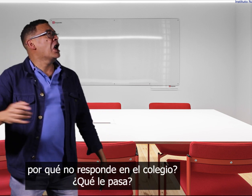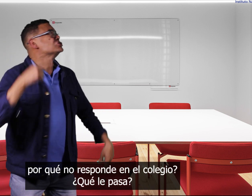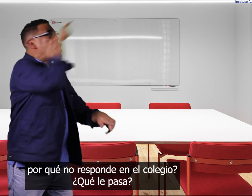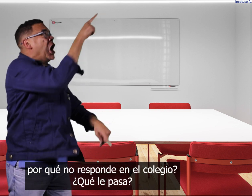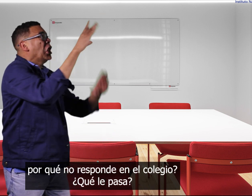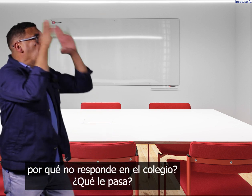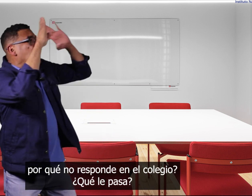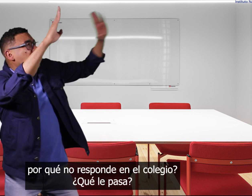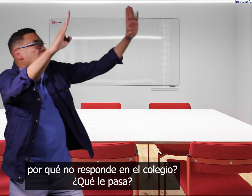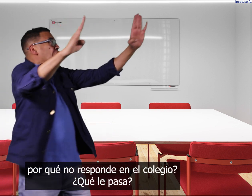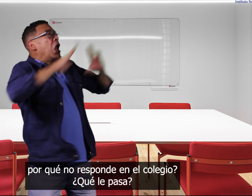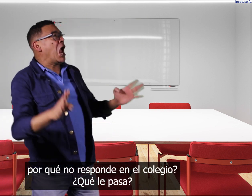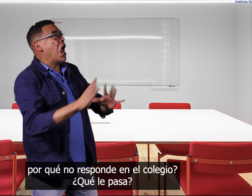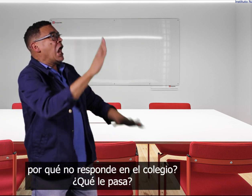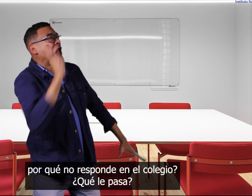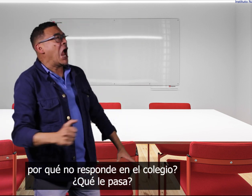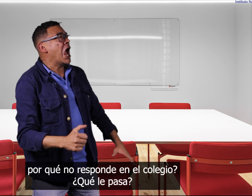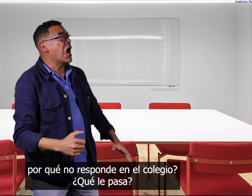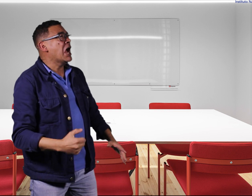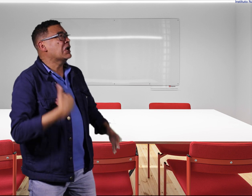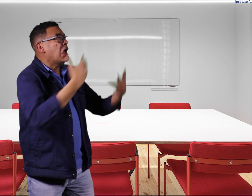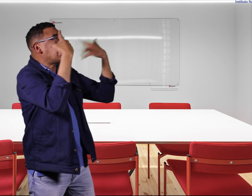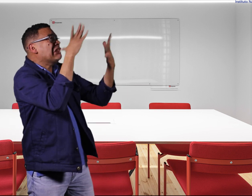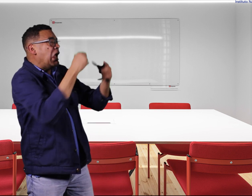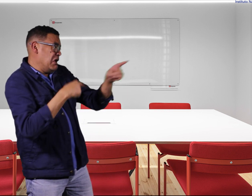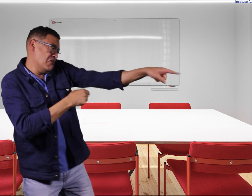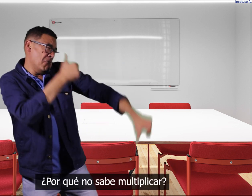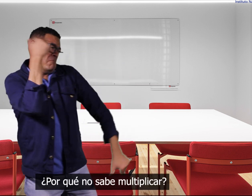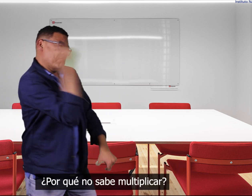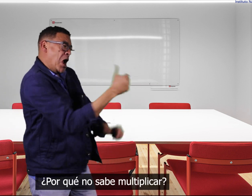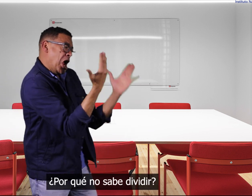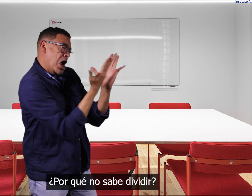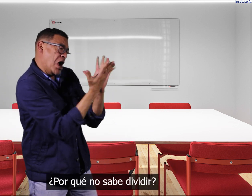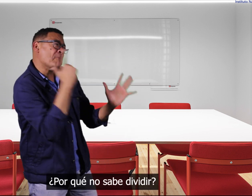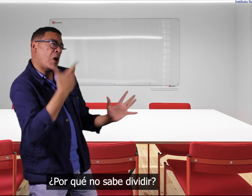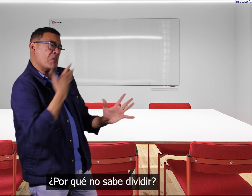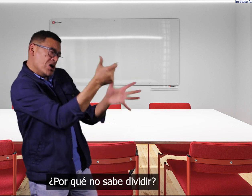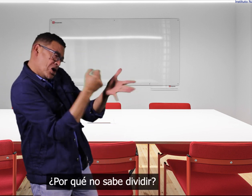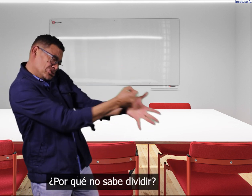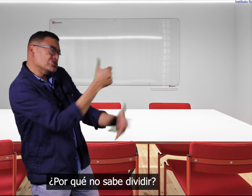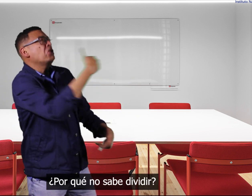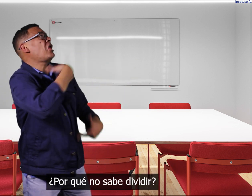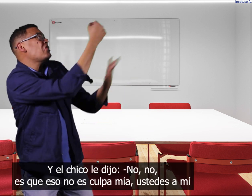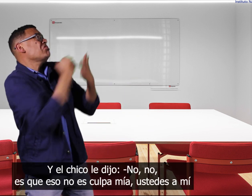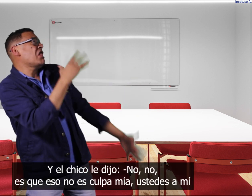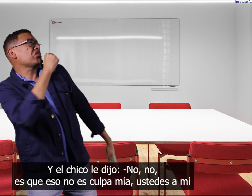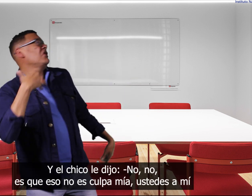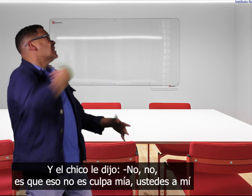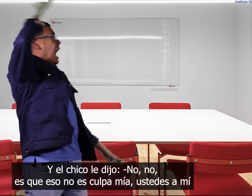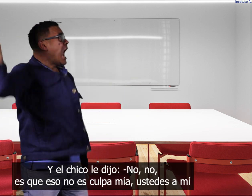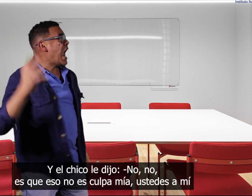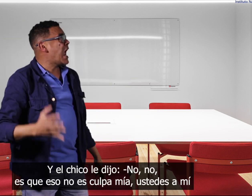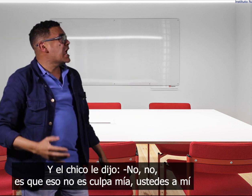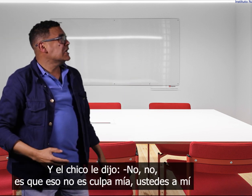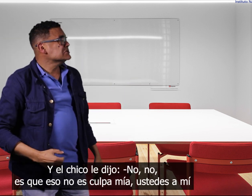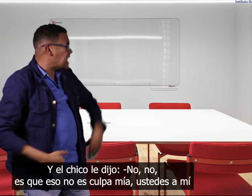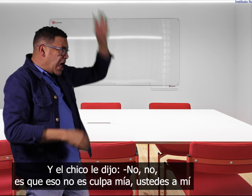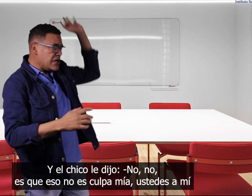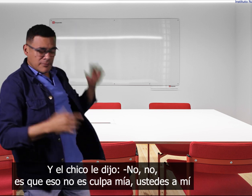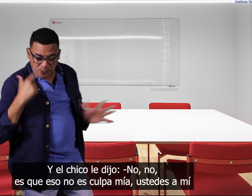responde en el colegio qué le pasa porque no sabe multiplicar porque no sabe dividir y el chico le dijo no no es que eso no es culpa mía